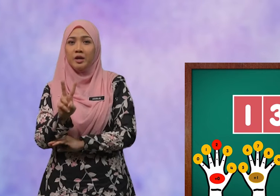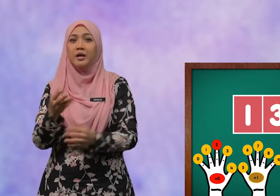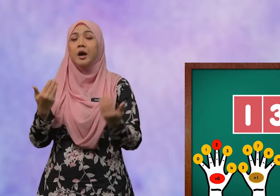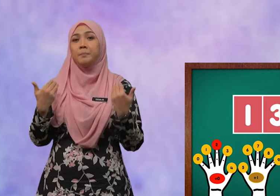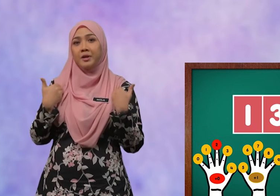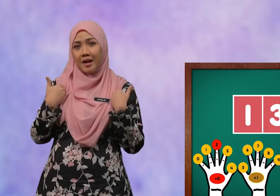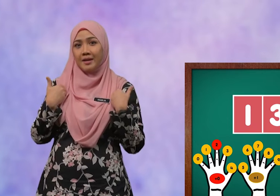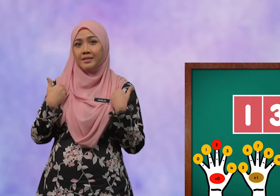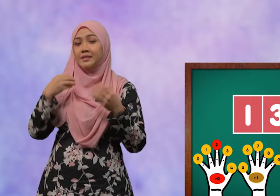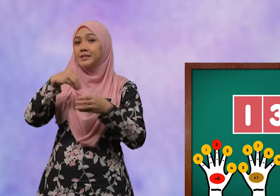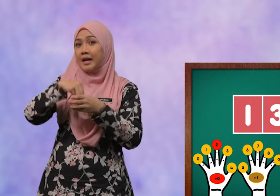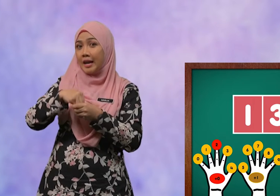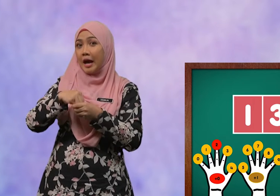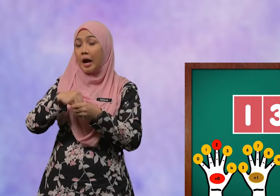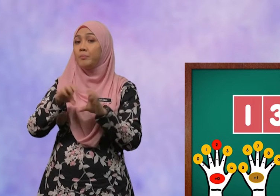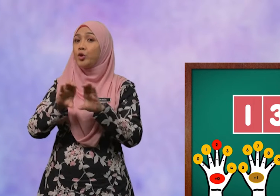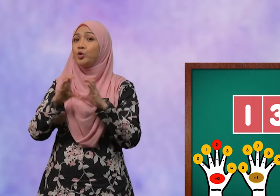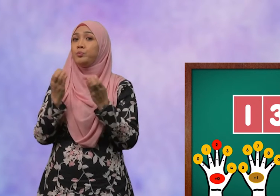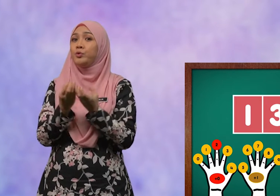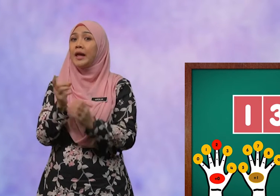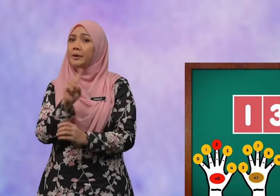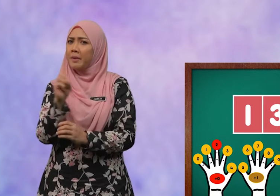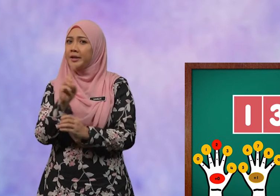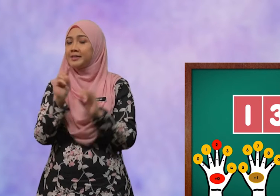berada dalam kumpulan mana.